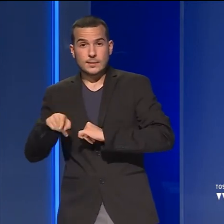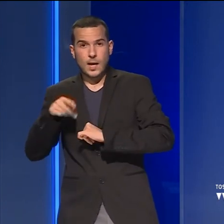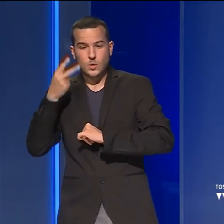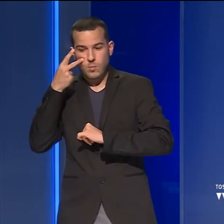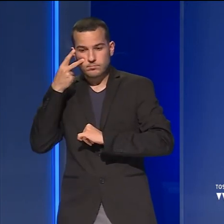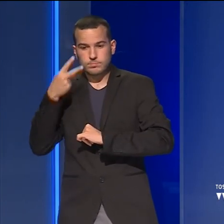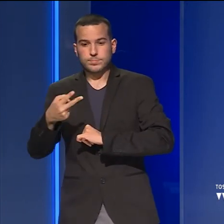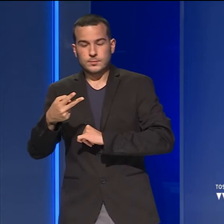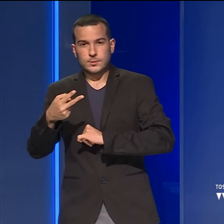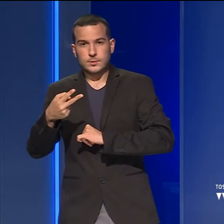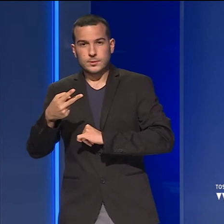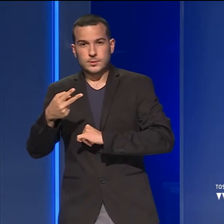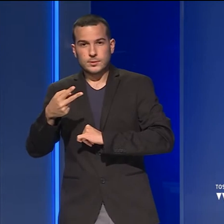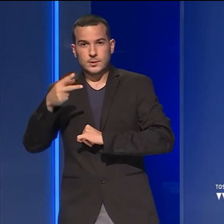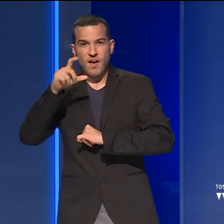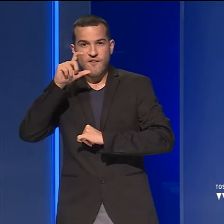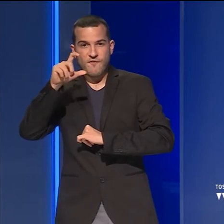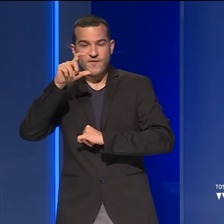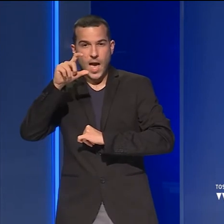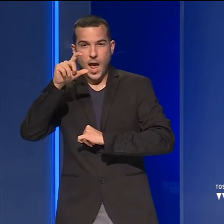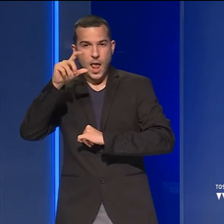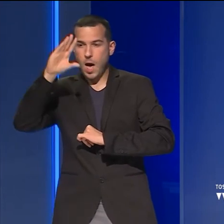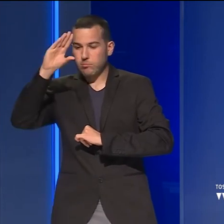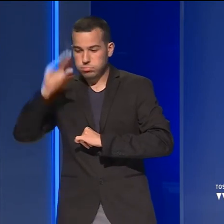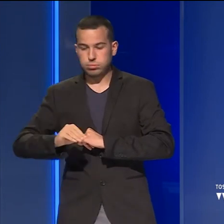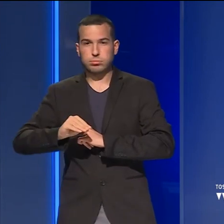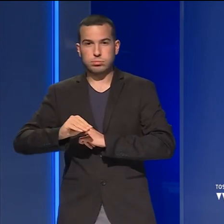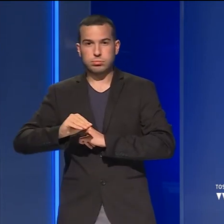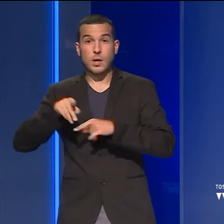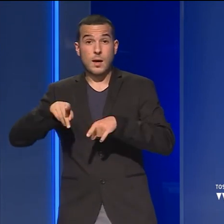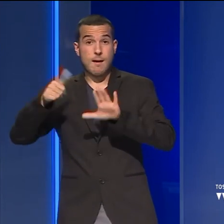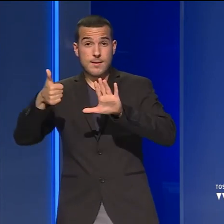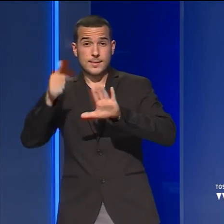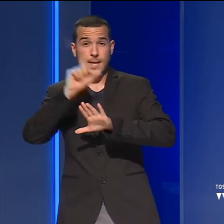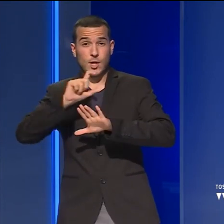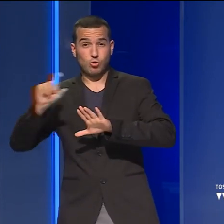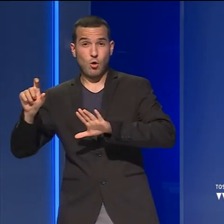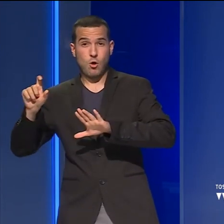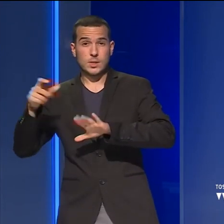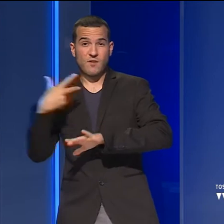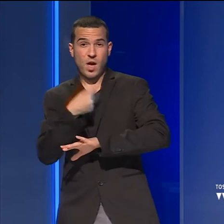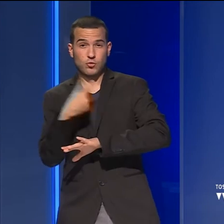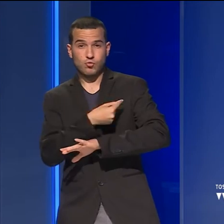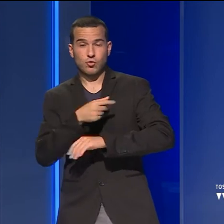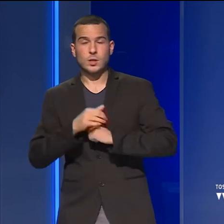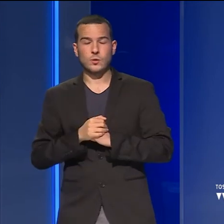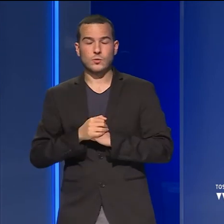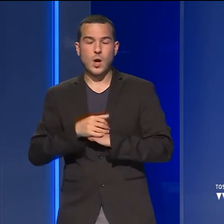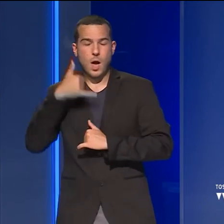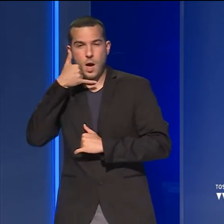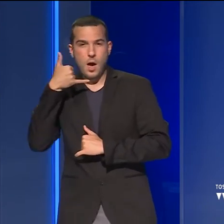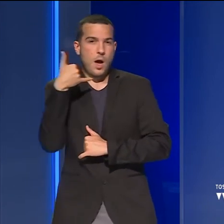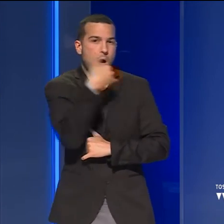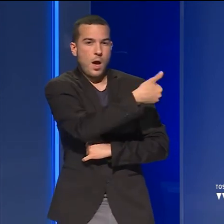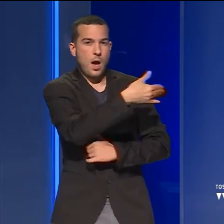le era stata iniettata un'intera fiala che corrisponde a sei dosi di vaccino. Richiamata d